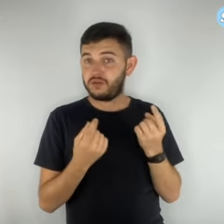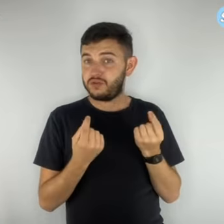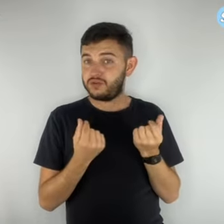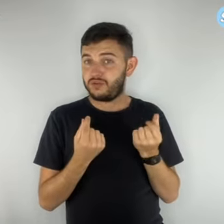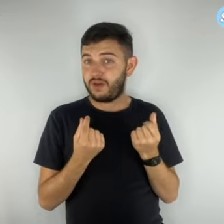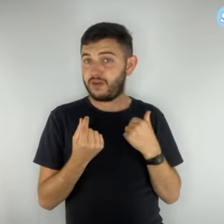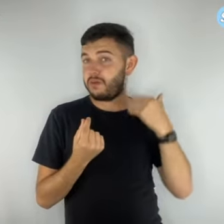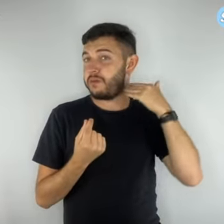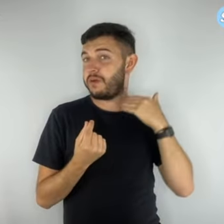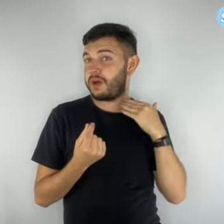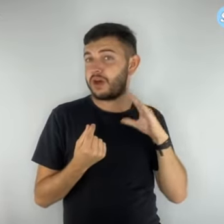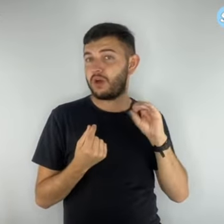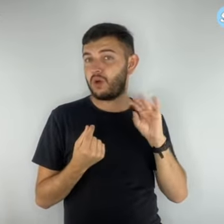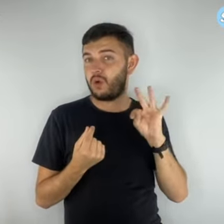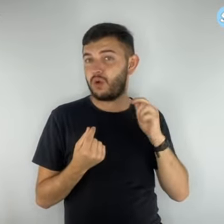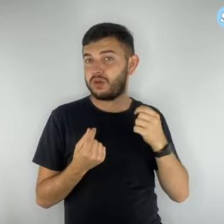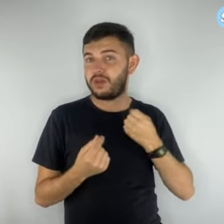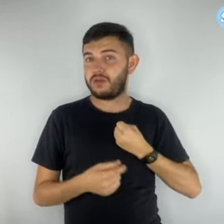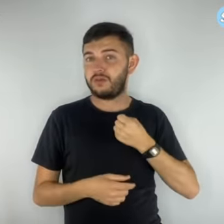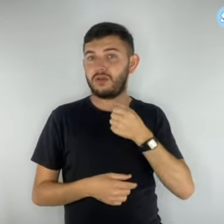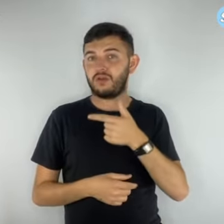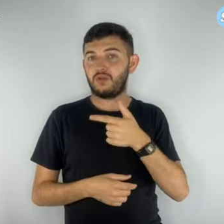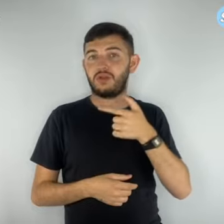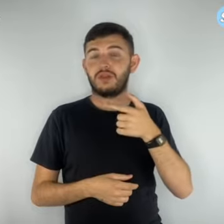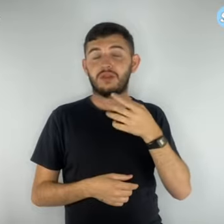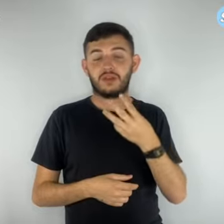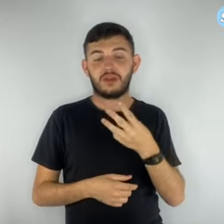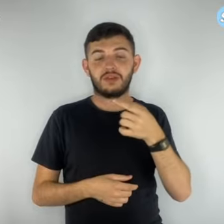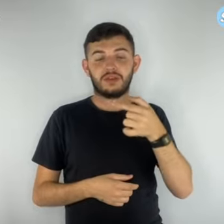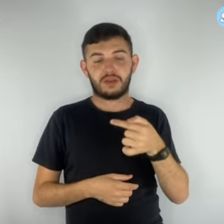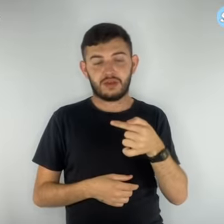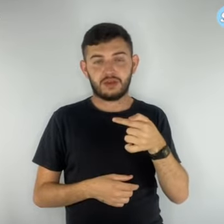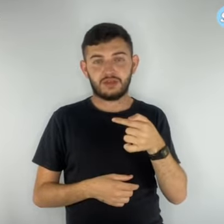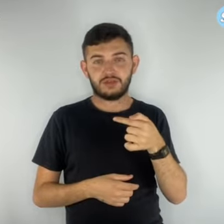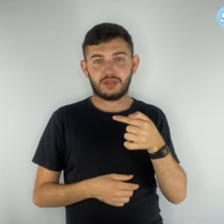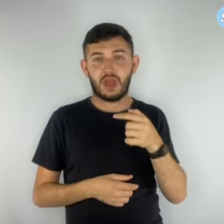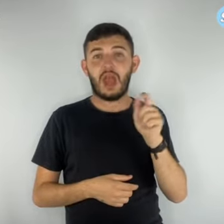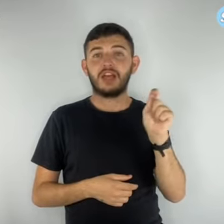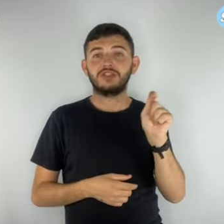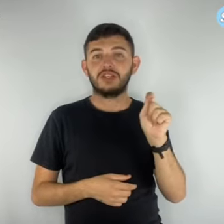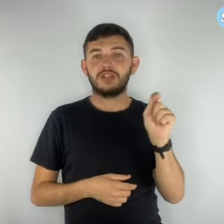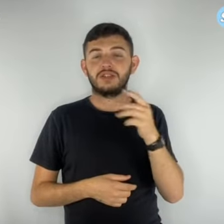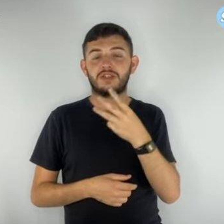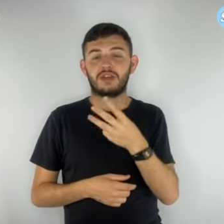237, agência 3728, conta